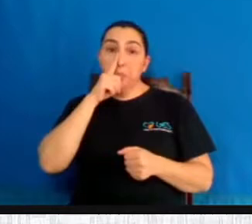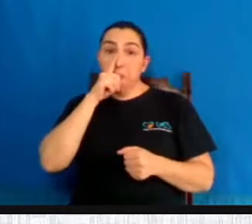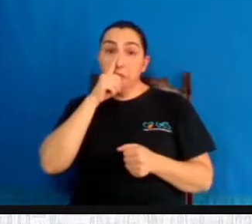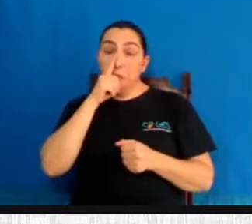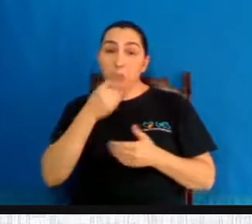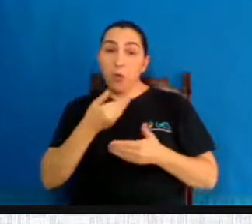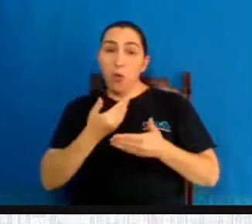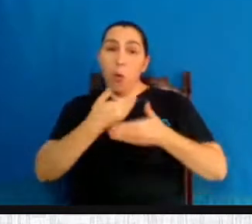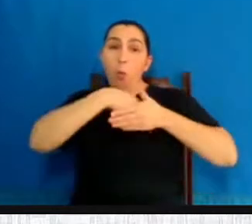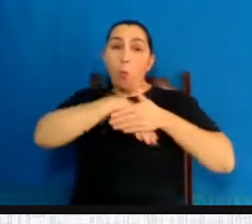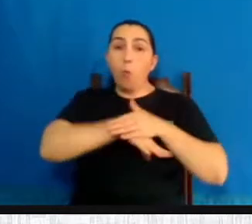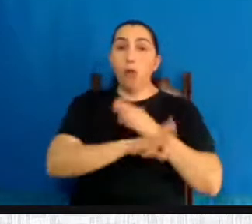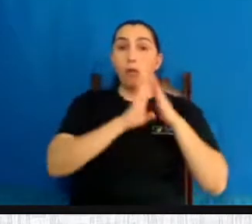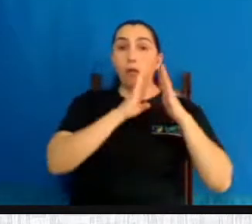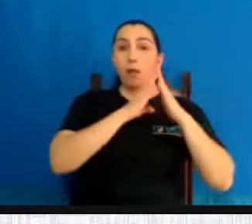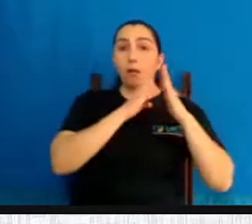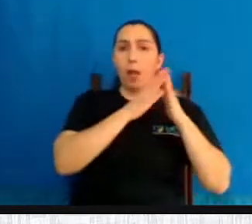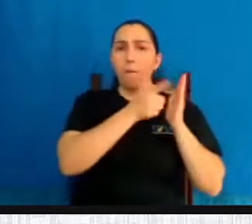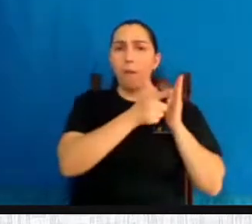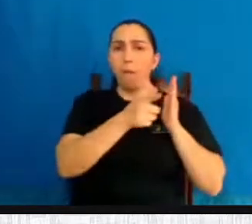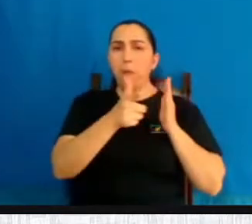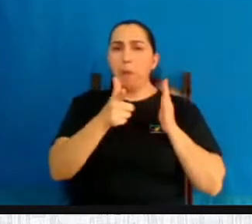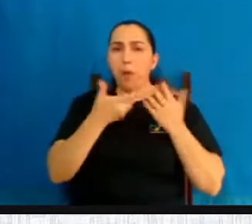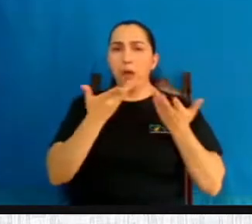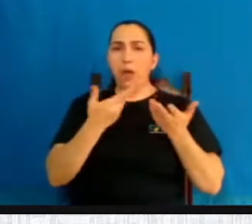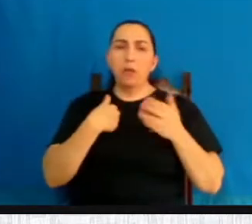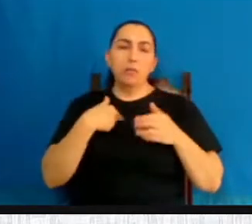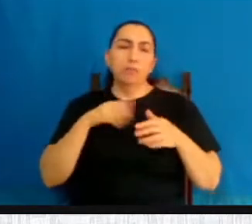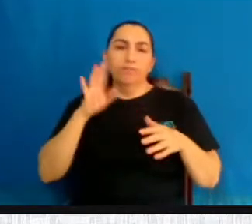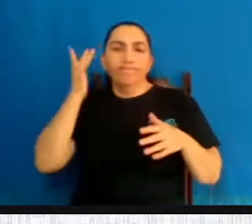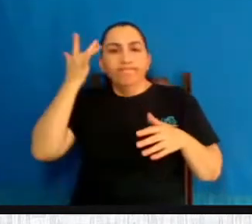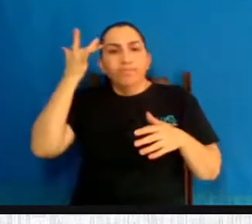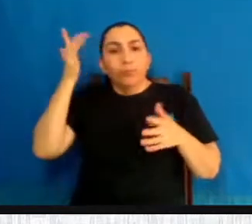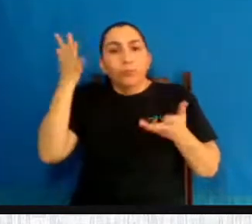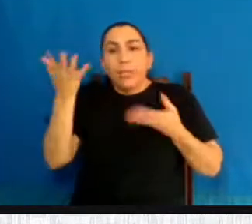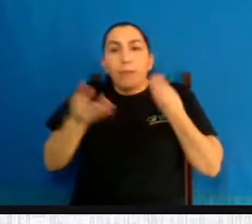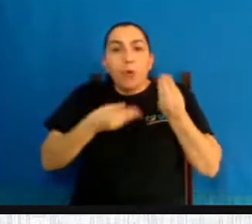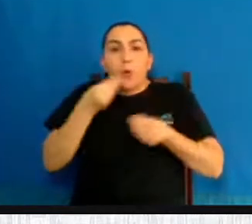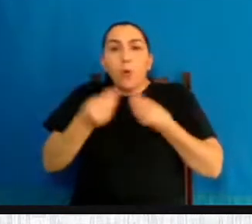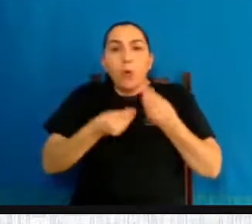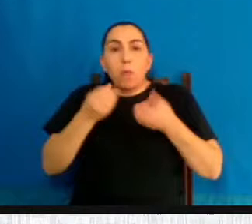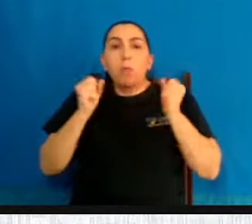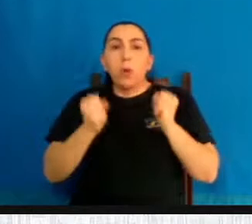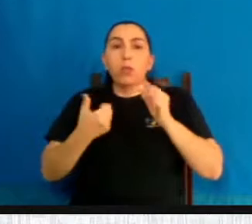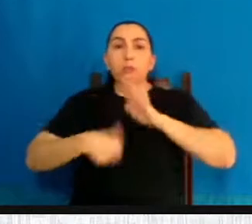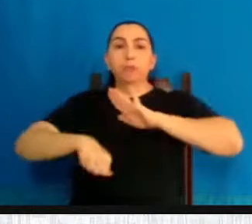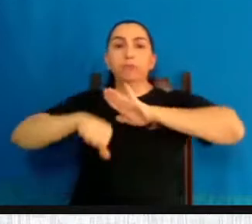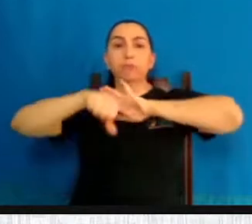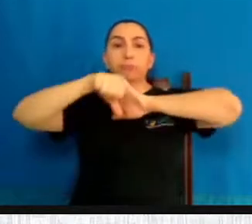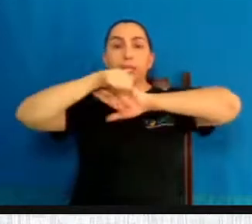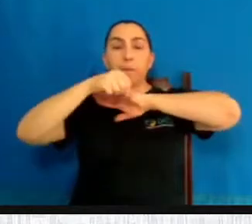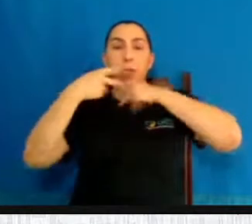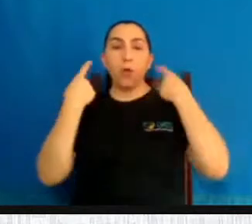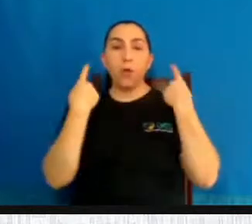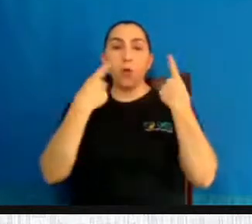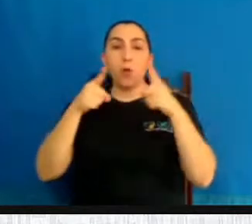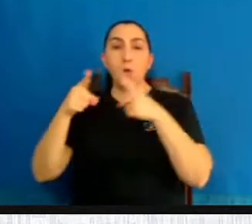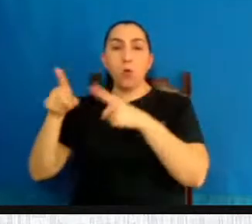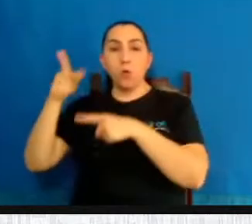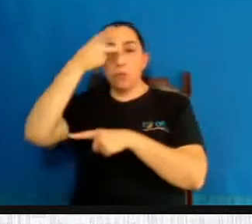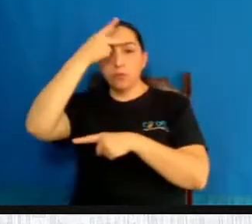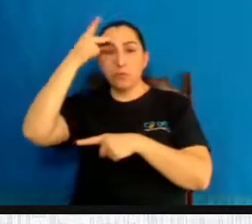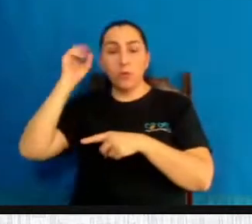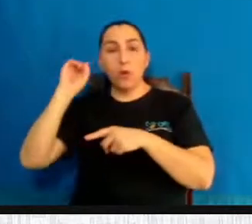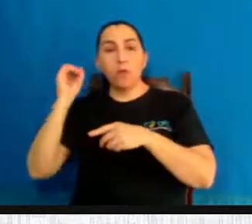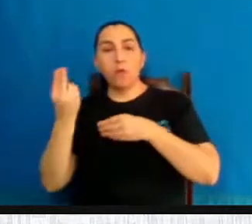armas, porque a gente não sabe o que a gente pode fazer. A gente pode cometer crimes contra outras pessoas ou contra nós. e vai dizer que ter armas em